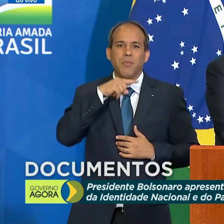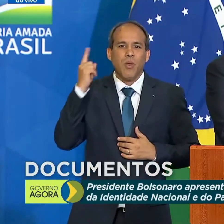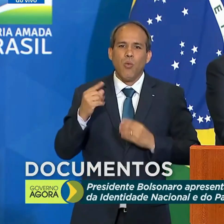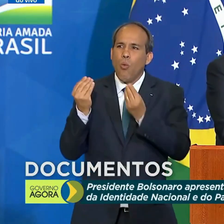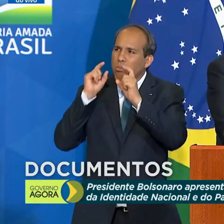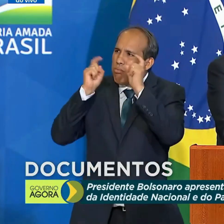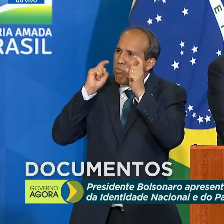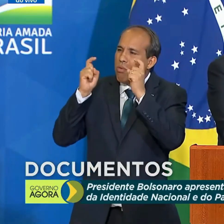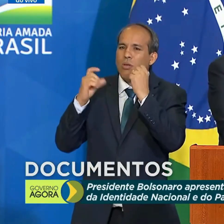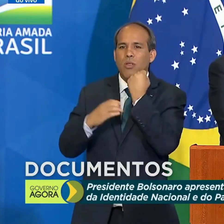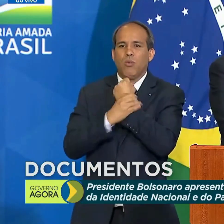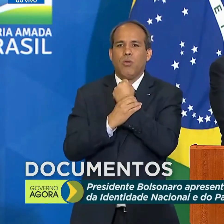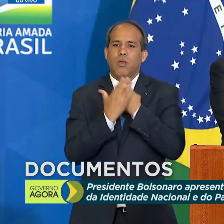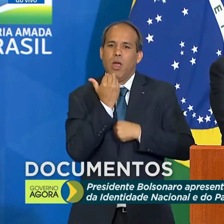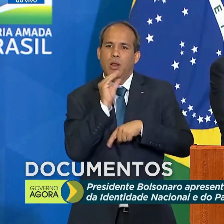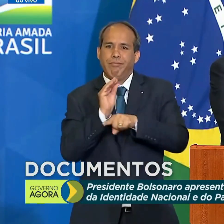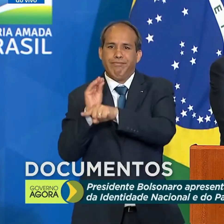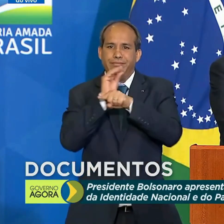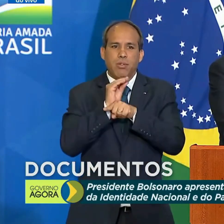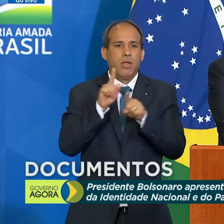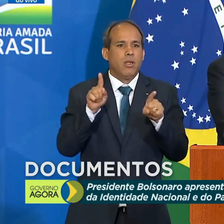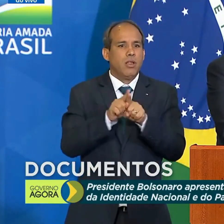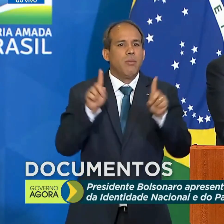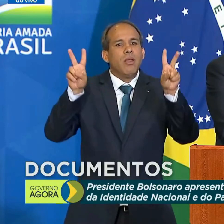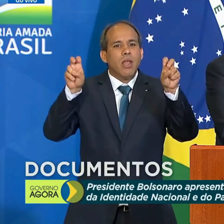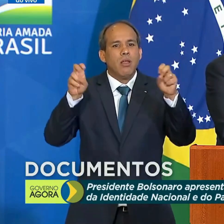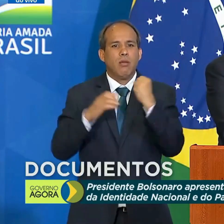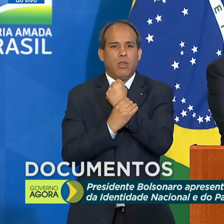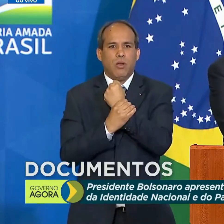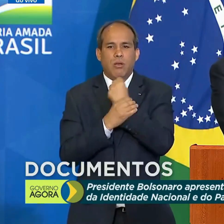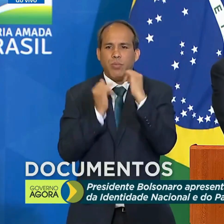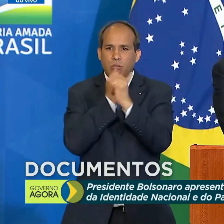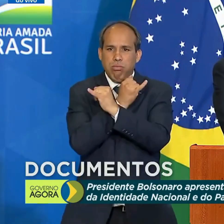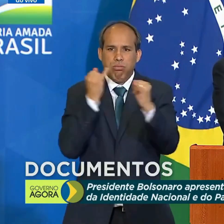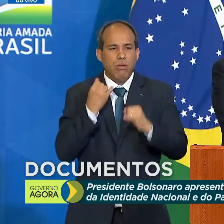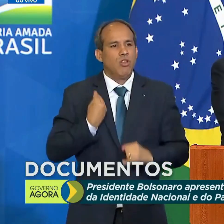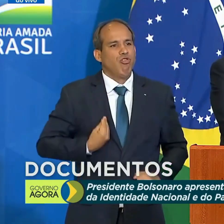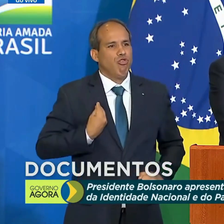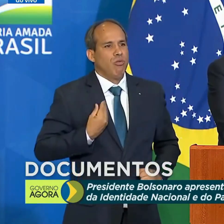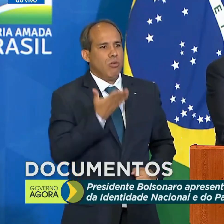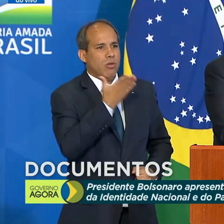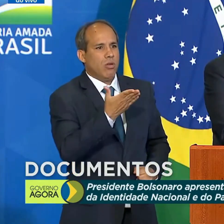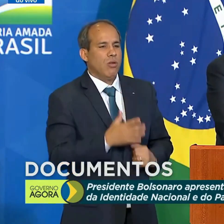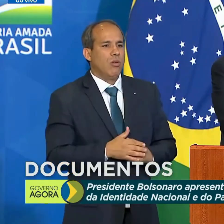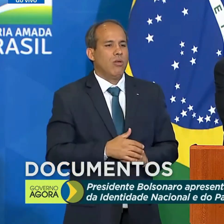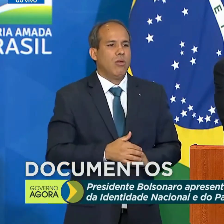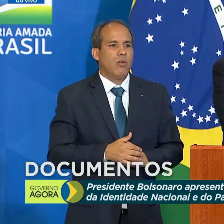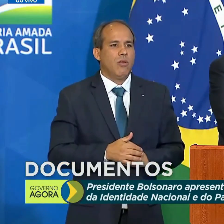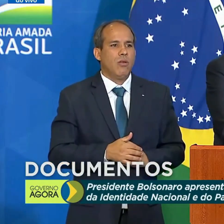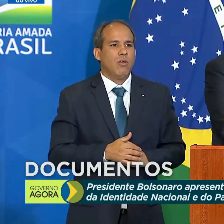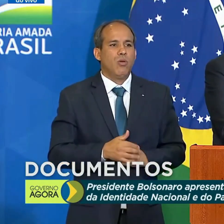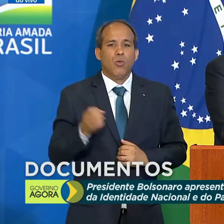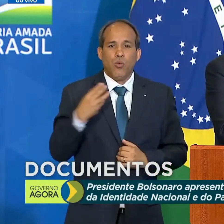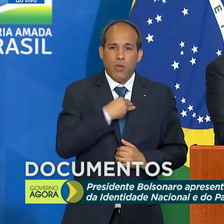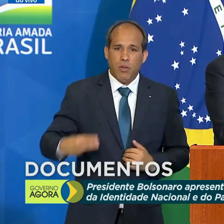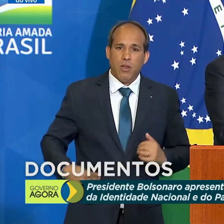tratamos de segurança alimentar e também, porque a insegurança energética, com a presença do Saksida e